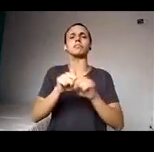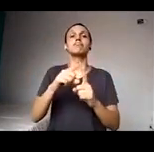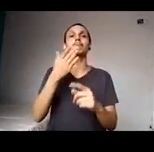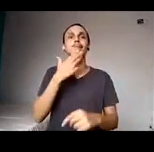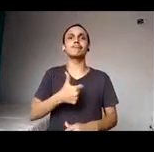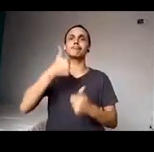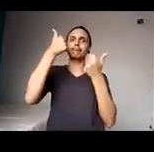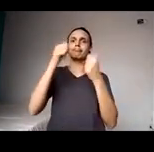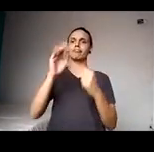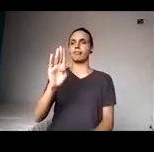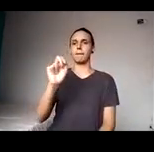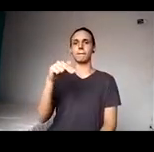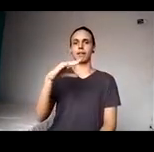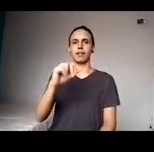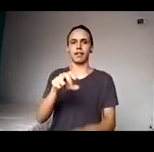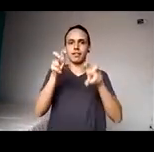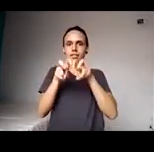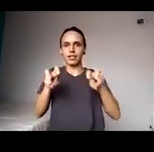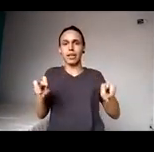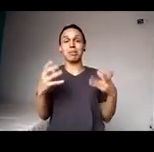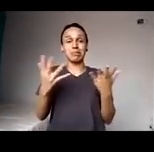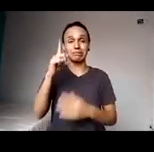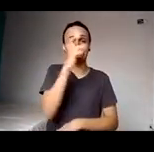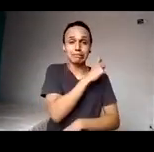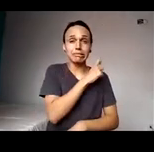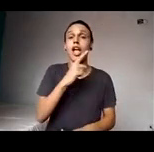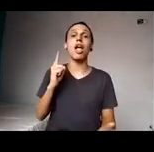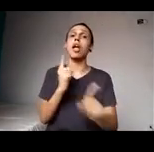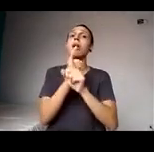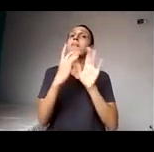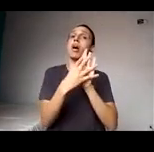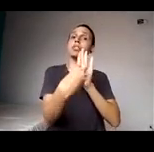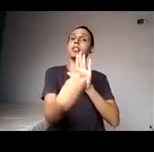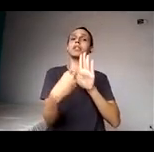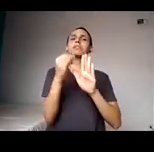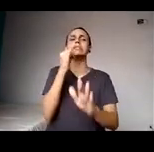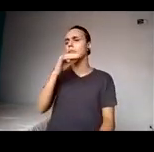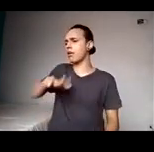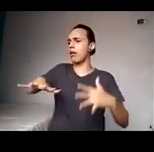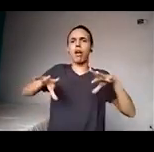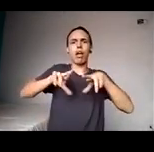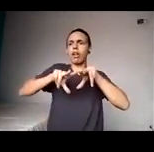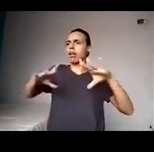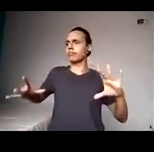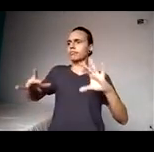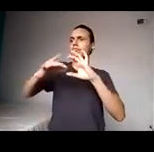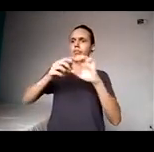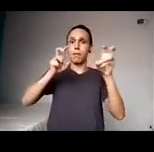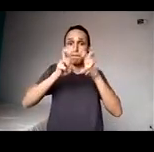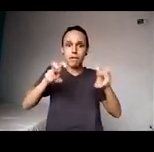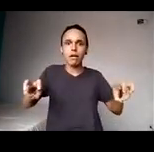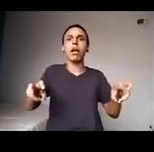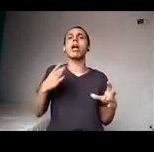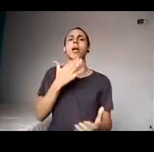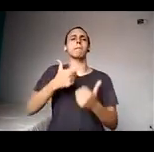grande desafio hoje é encontrar um modelo, digamos, de uma banca interdisciplinar que seja mais efetiva, mais